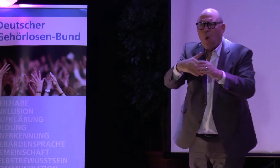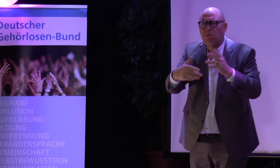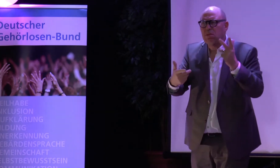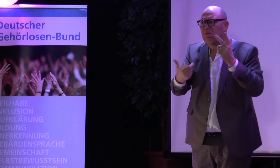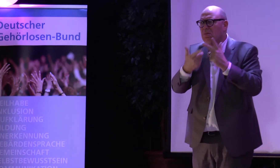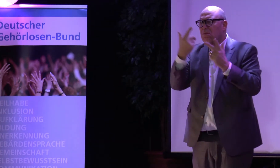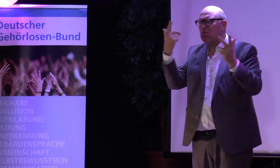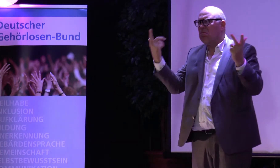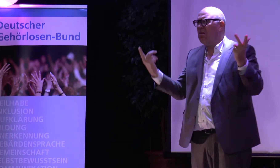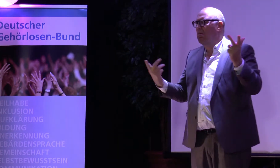Inklusion,